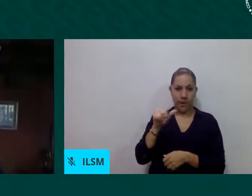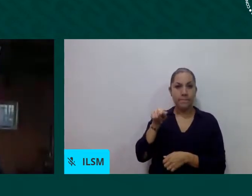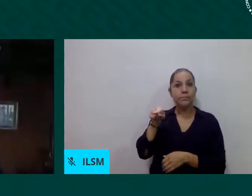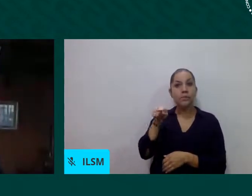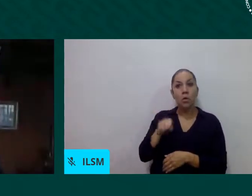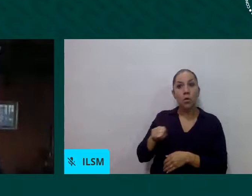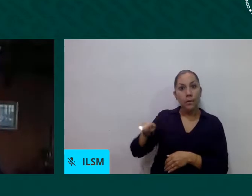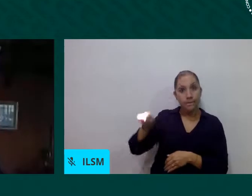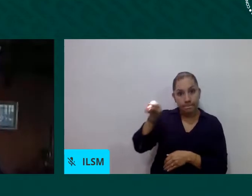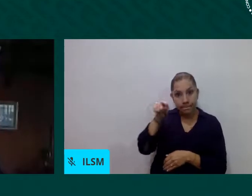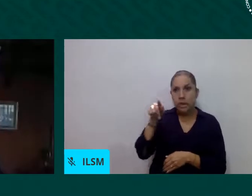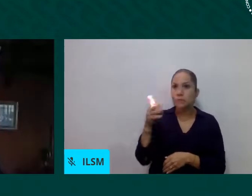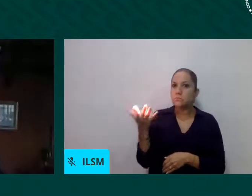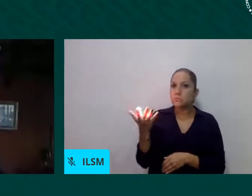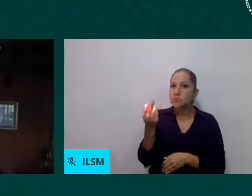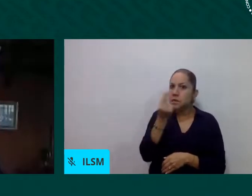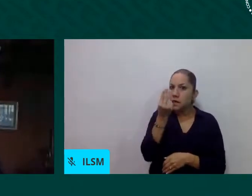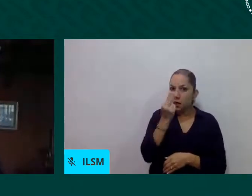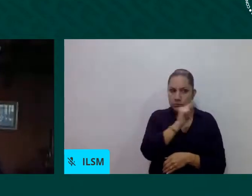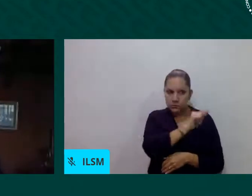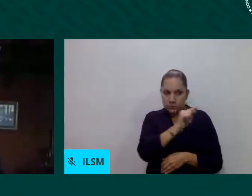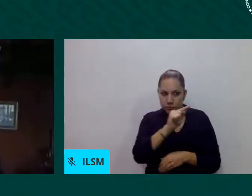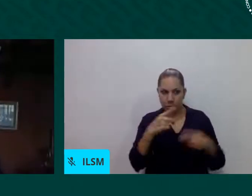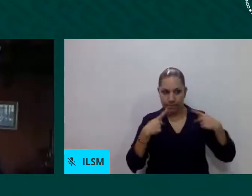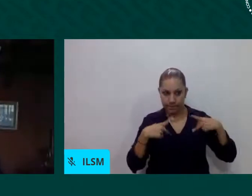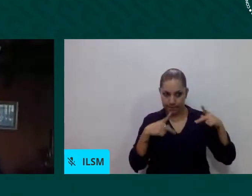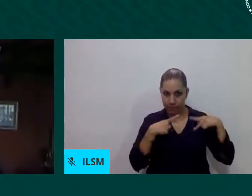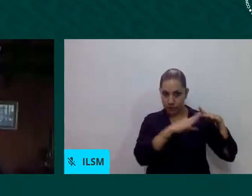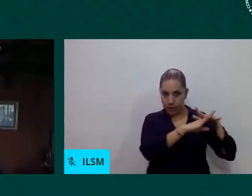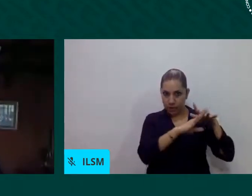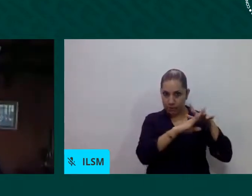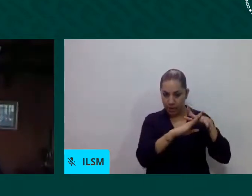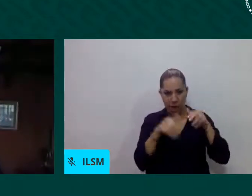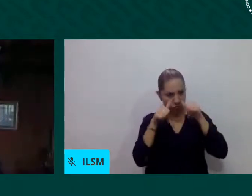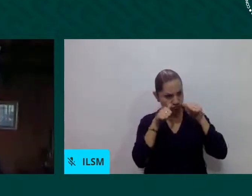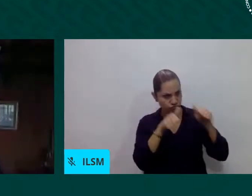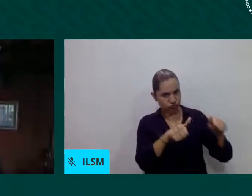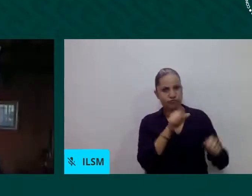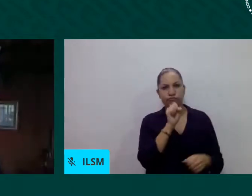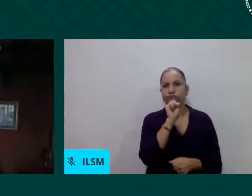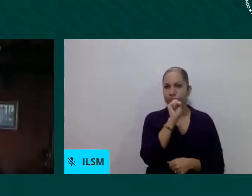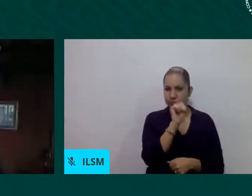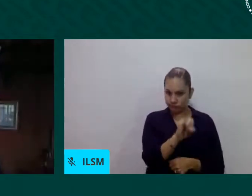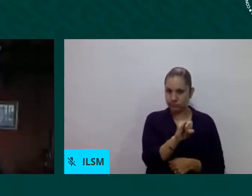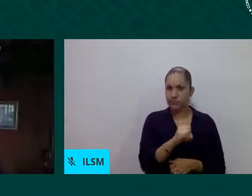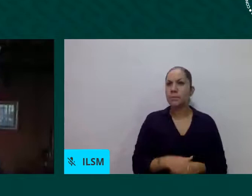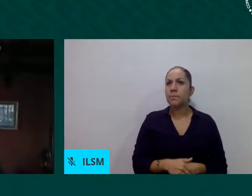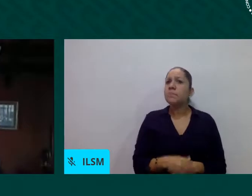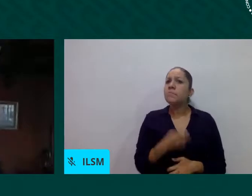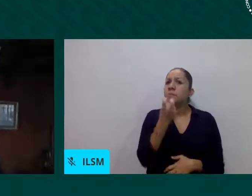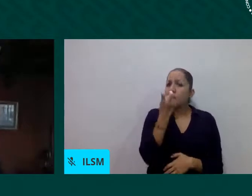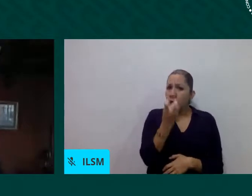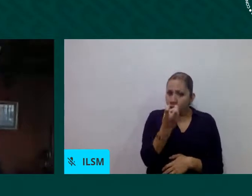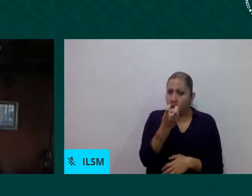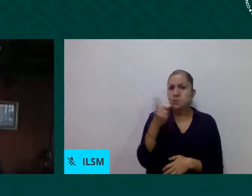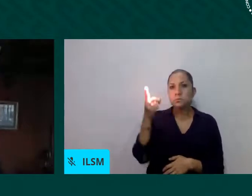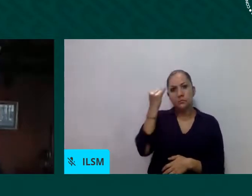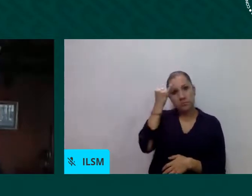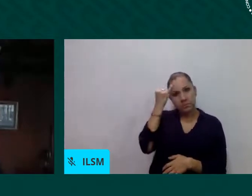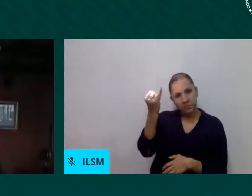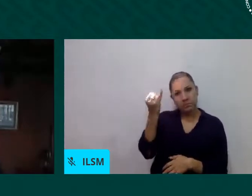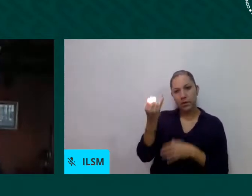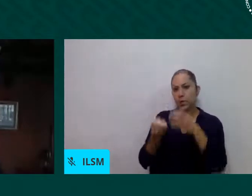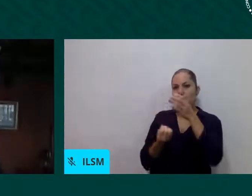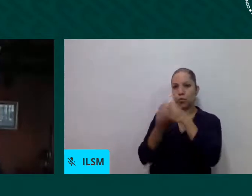eso es que instituyó la dirección de acompañamiento y servicio al